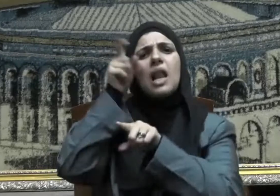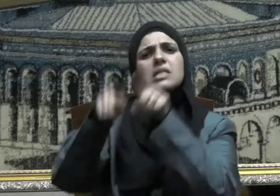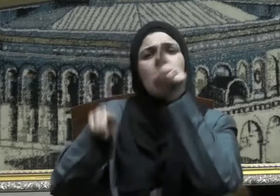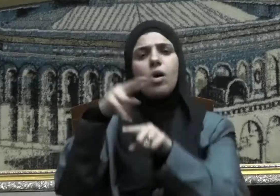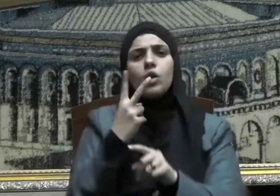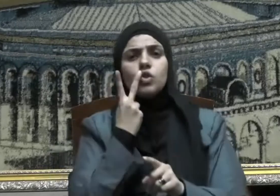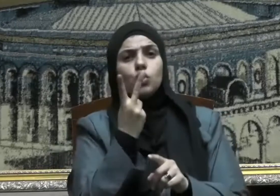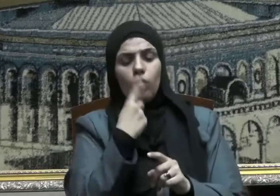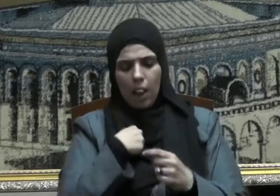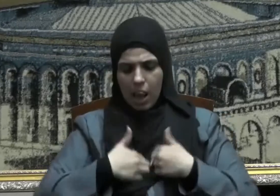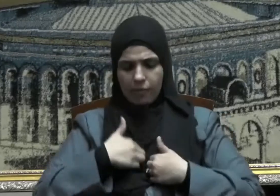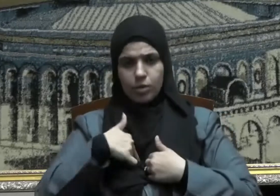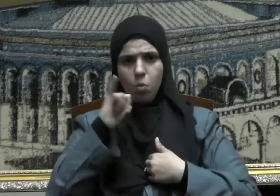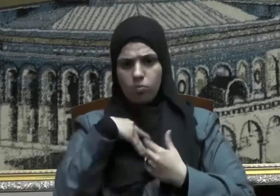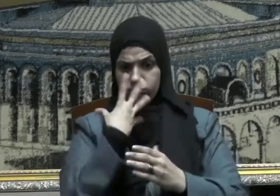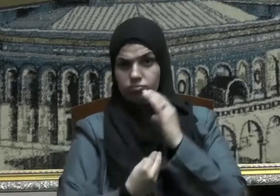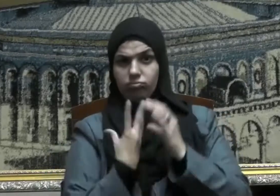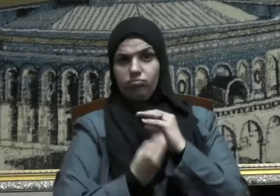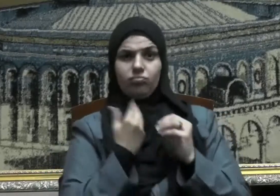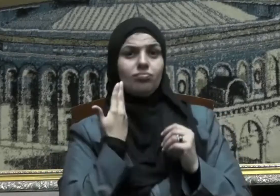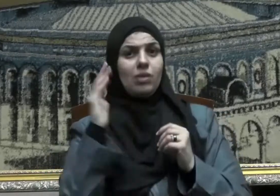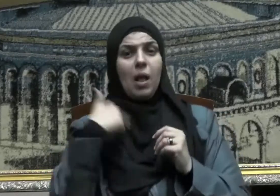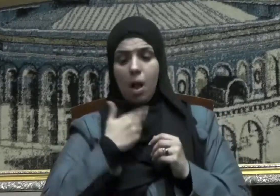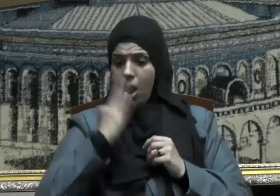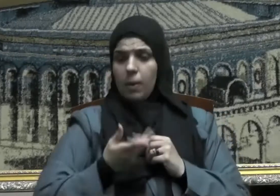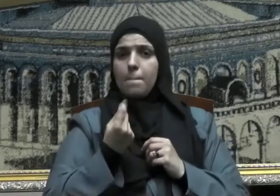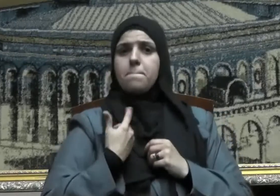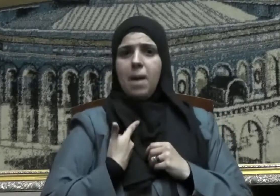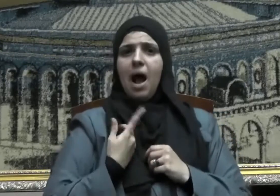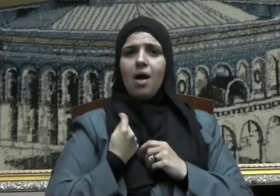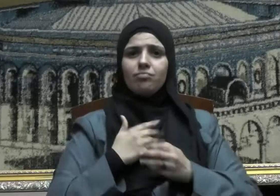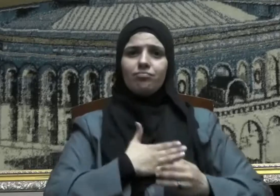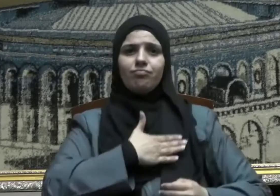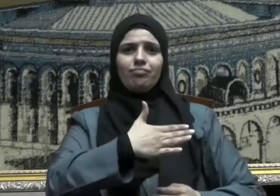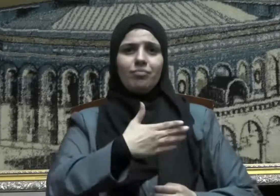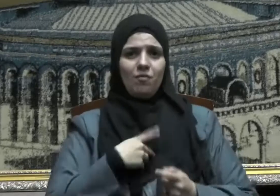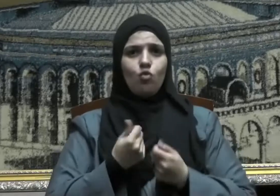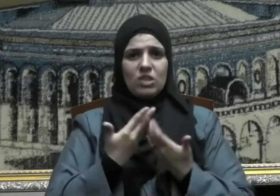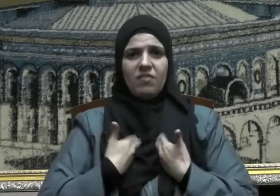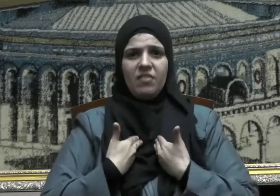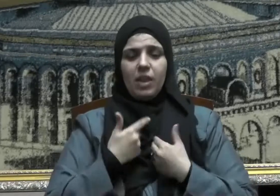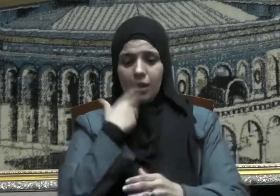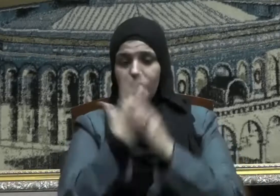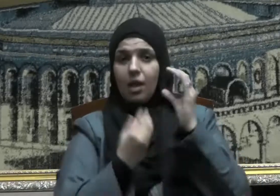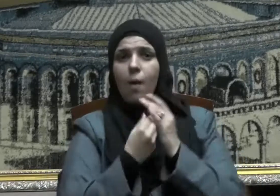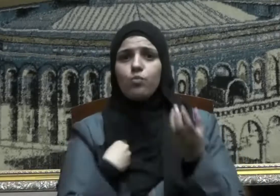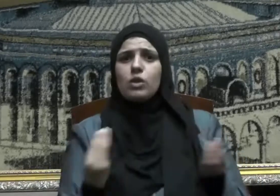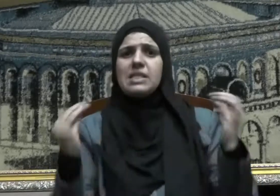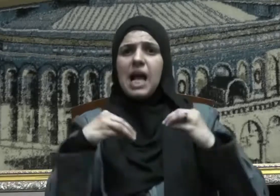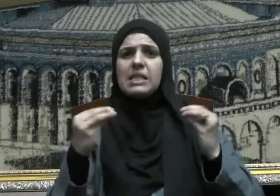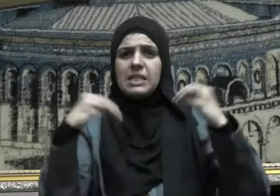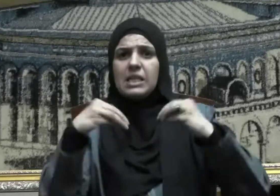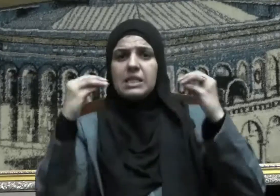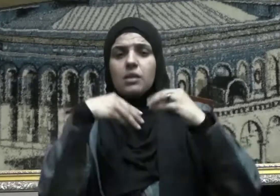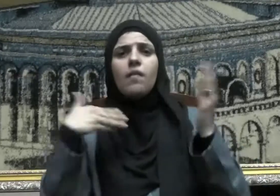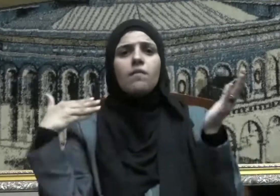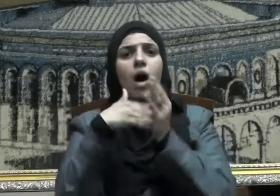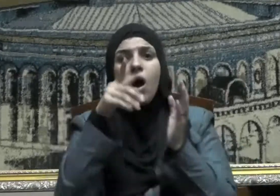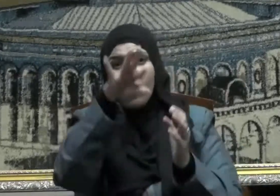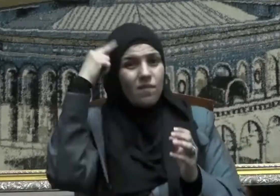البعض ينظر فقط إلى حال نفسه إذا كان قادرا غنيا فالقدرة لا